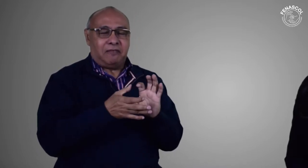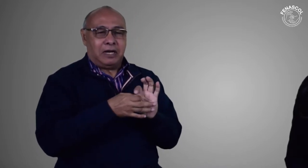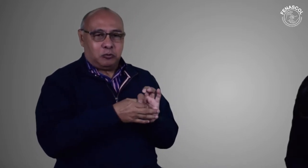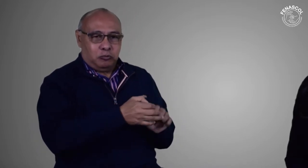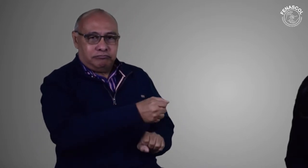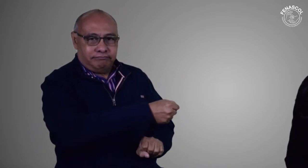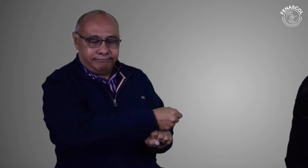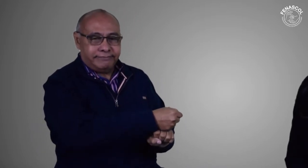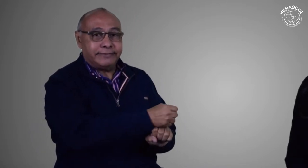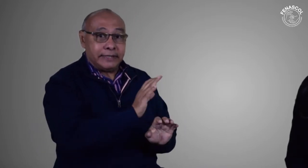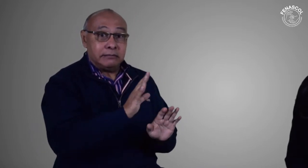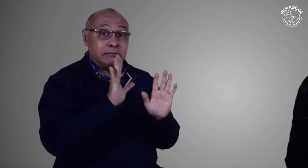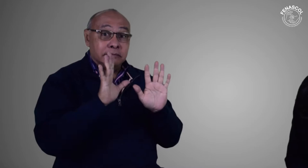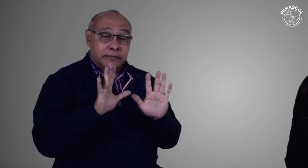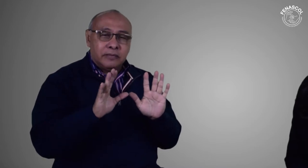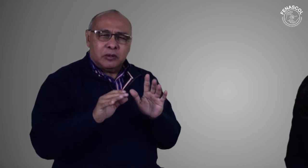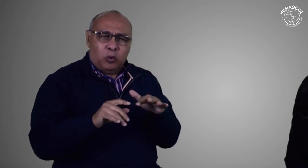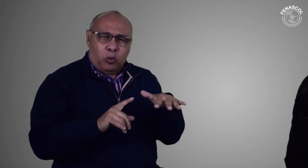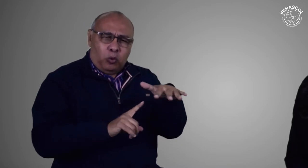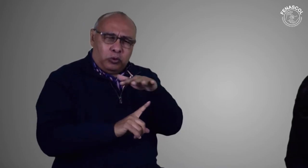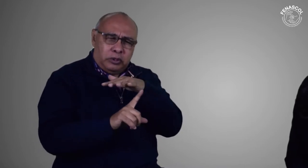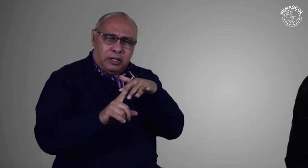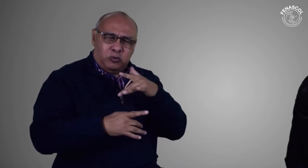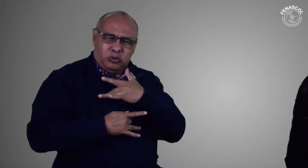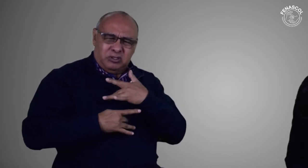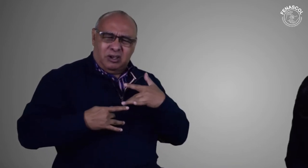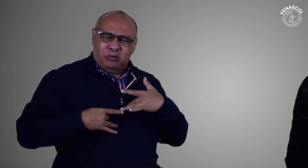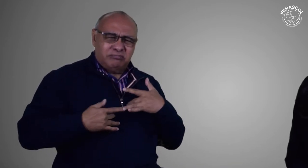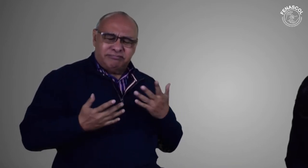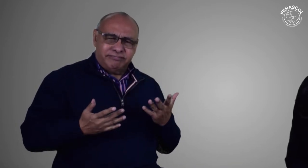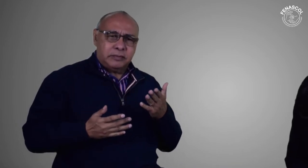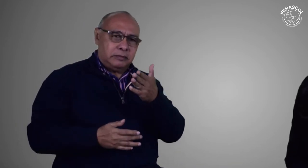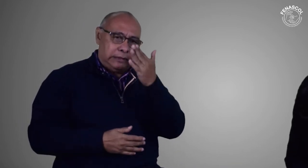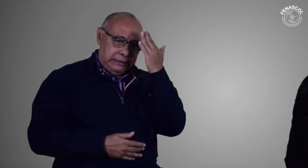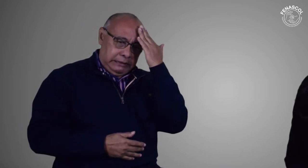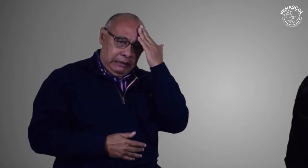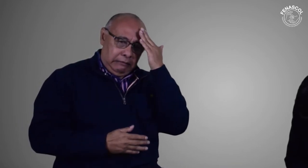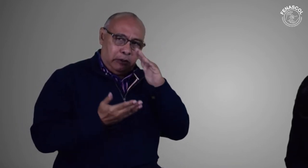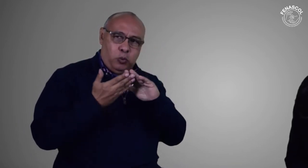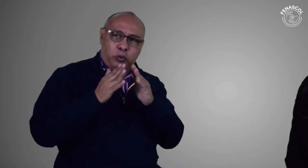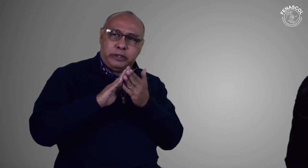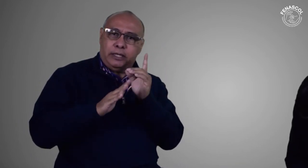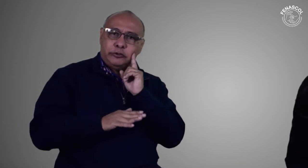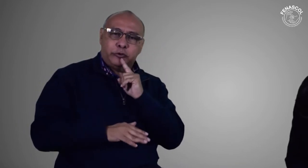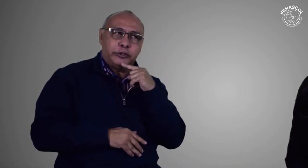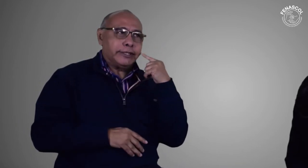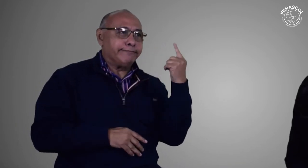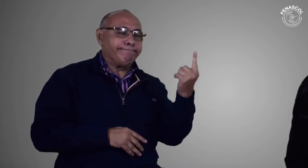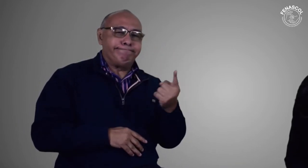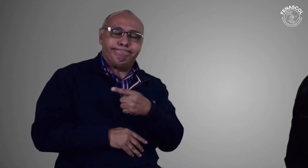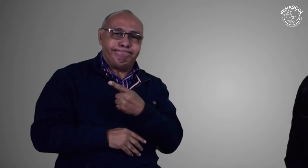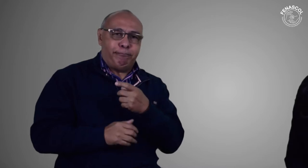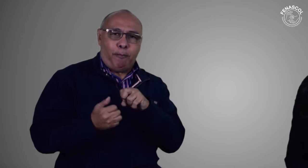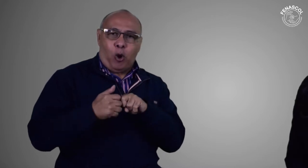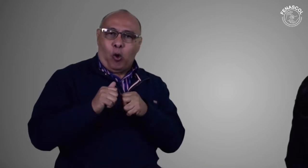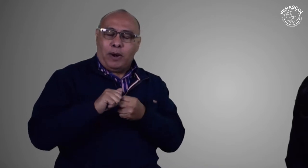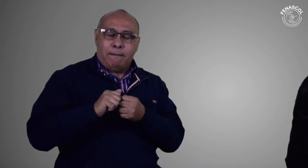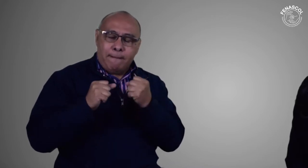FENASCOL está apoyando estos procesos. Frente al contexto de salud, sabemos que la comunidad sorda presenta